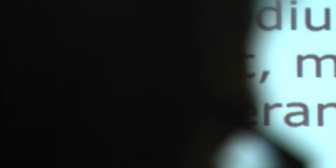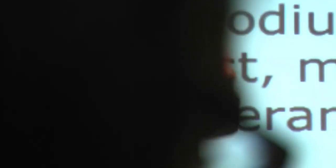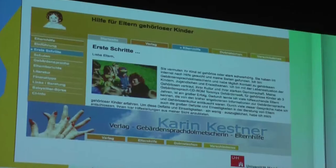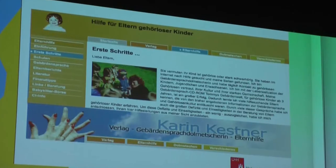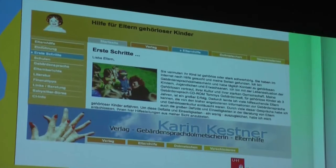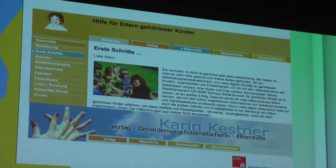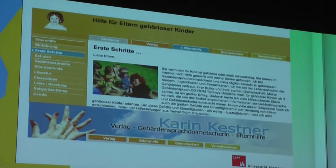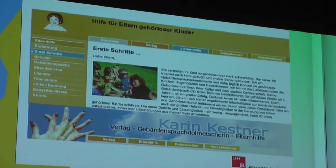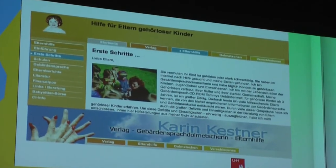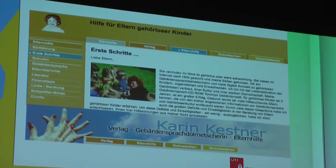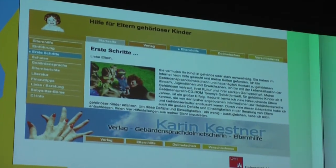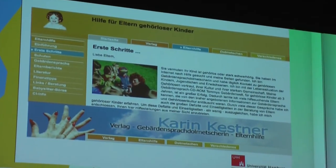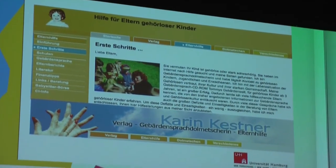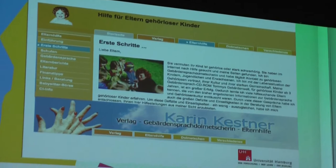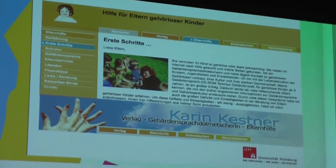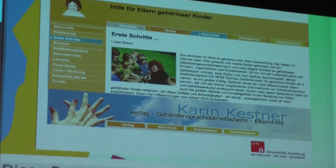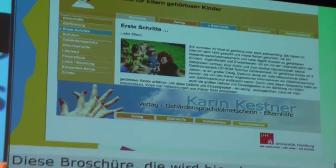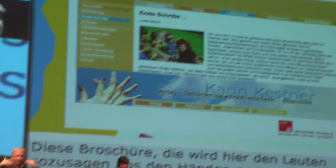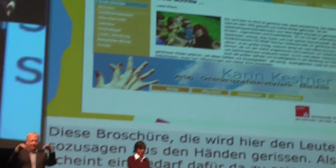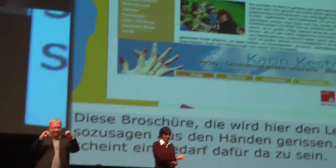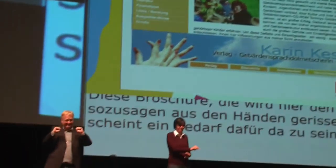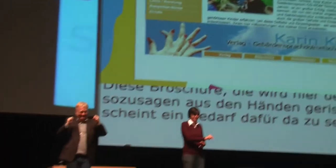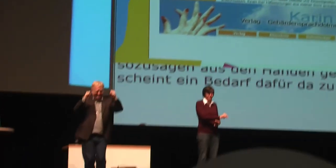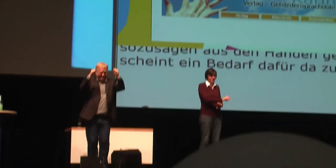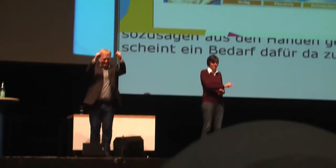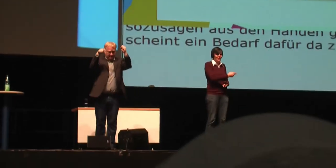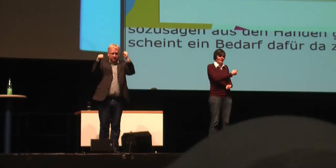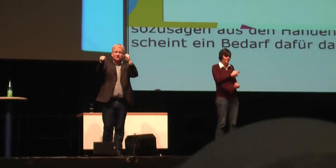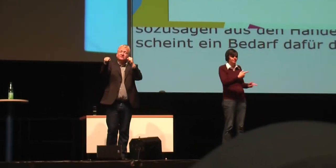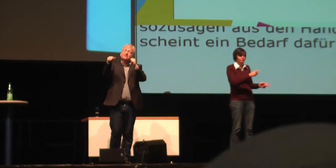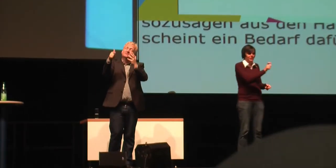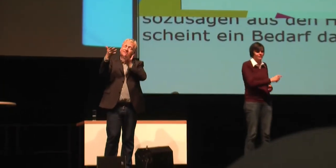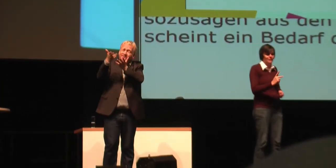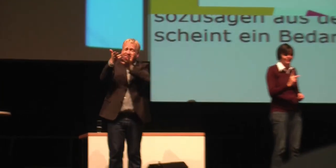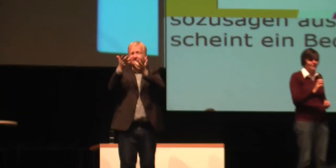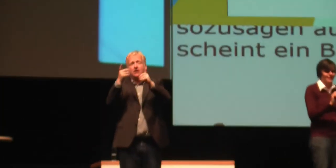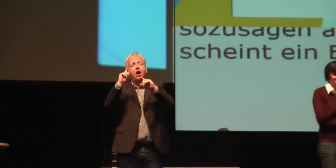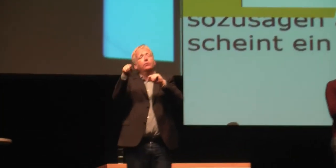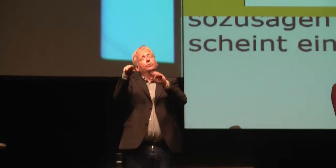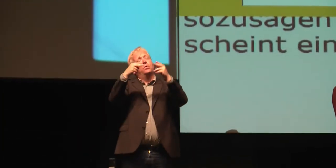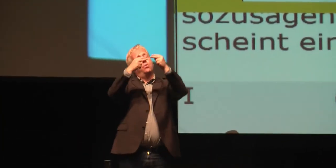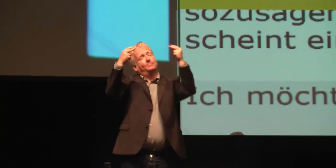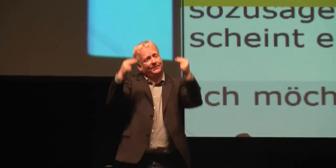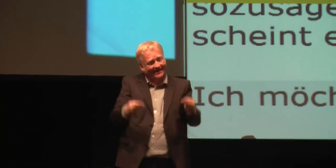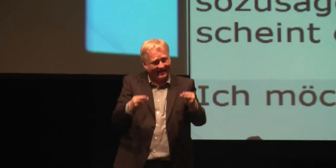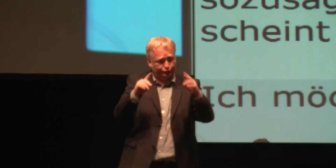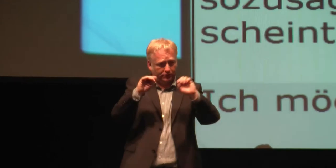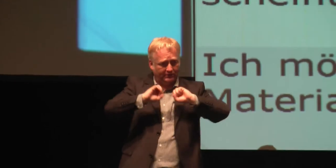zu kümmern. Aber es gibt zum Beispiel auch ganz hervorragendes Material von Frau Kester, Karin